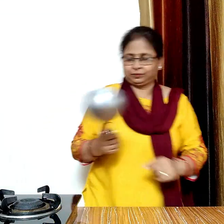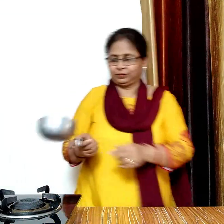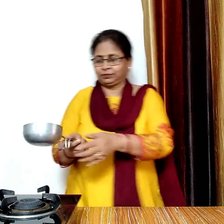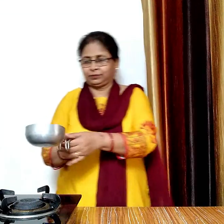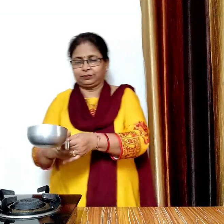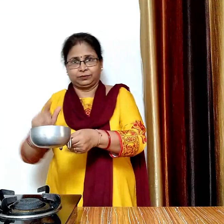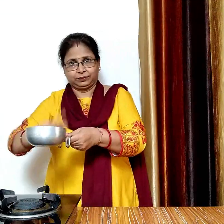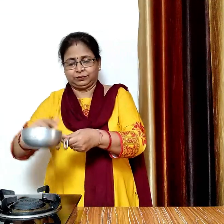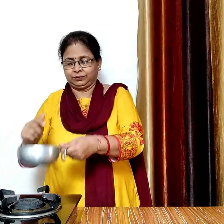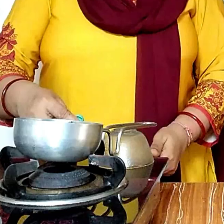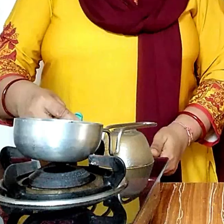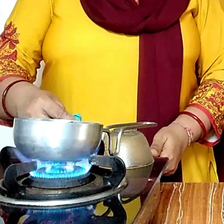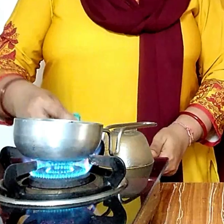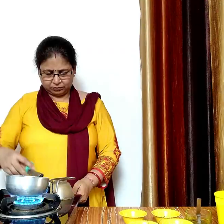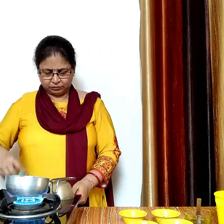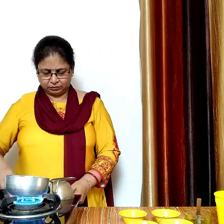लेंगे और उसे गरम करेंगे